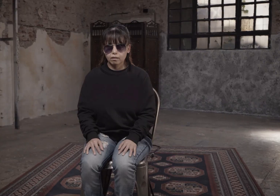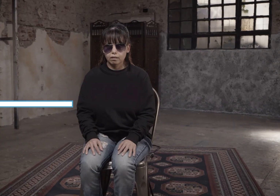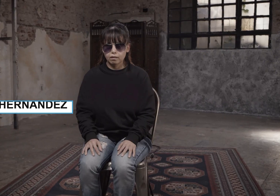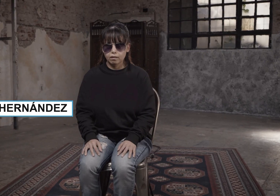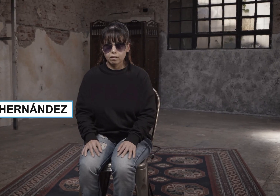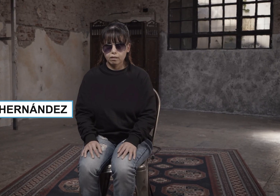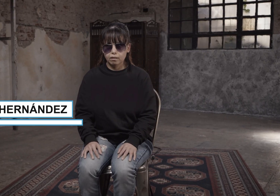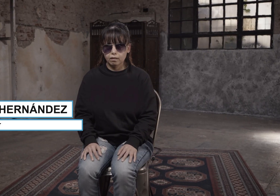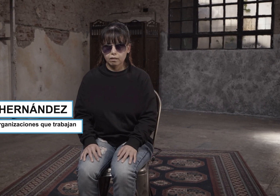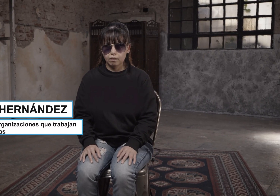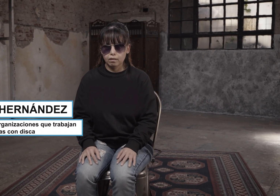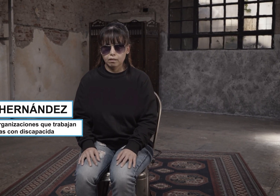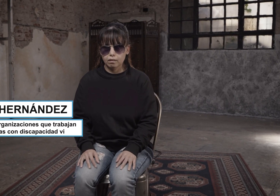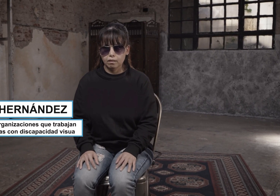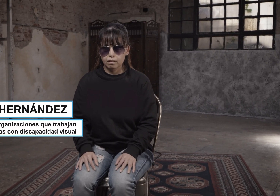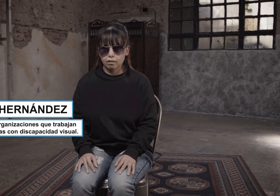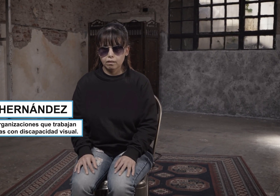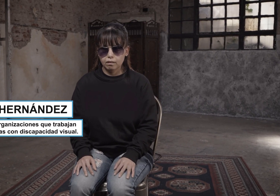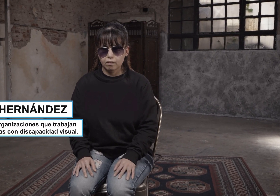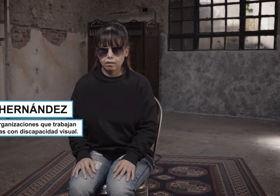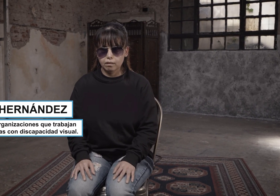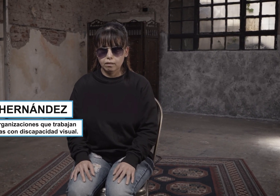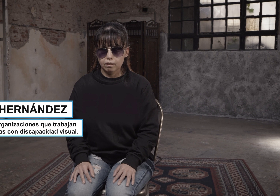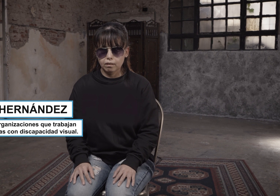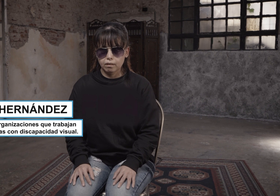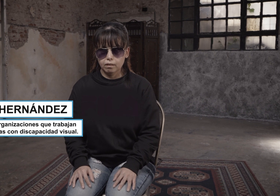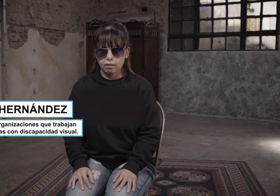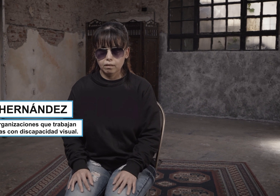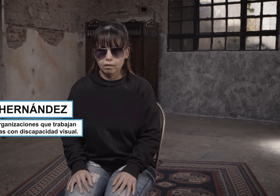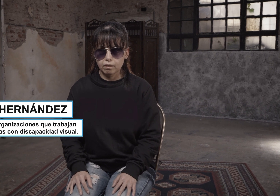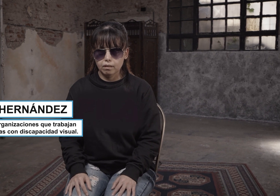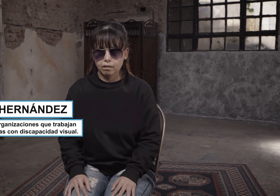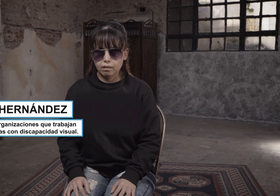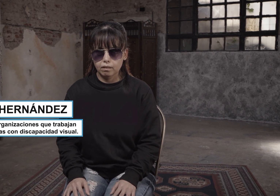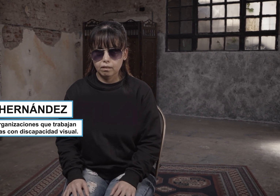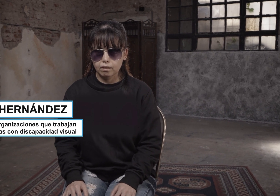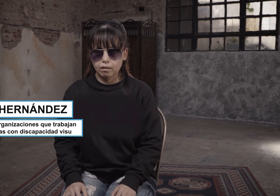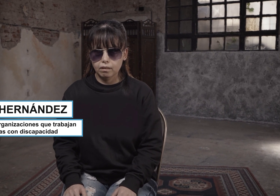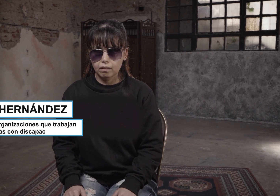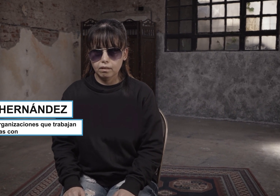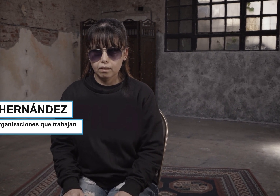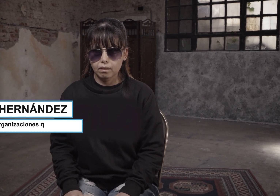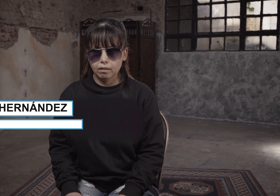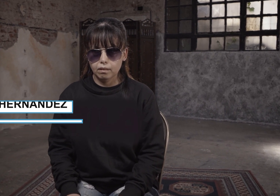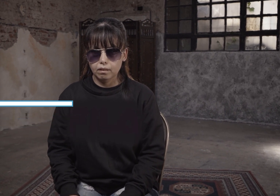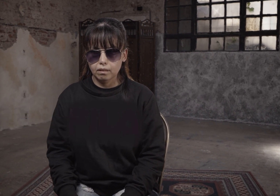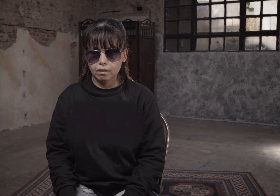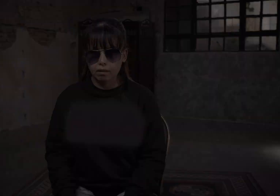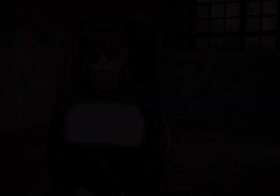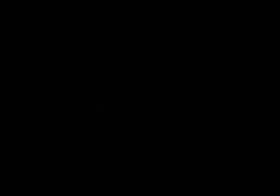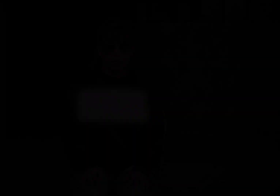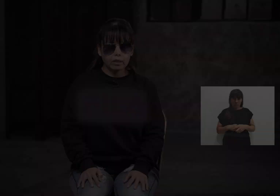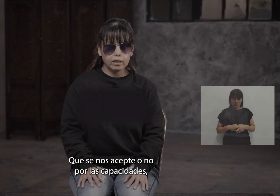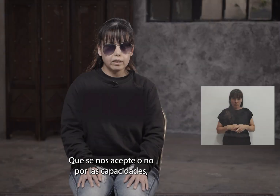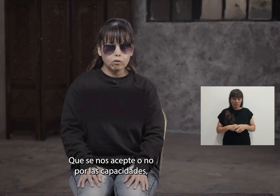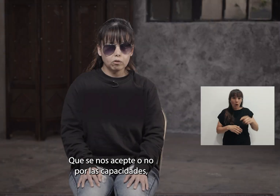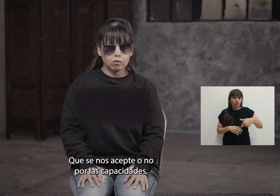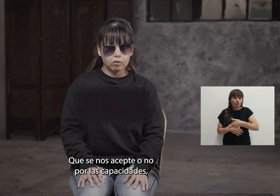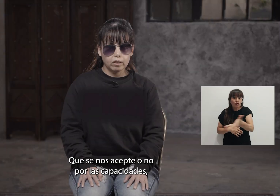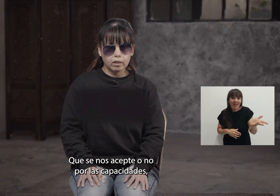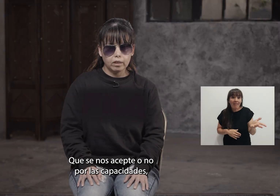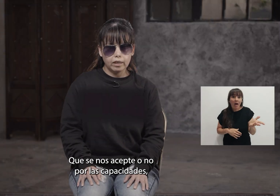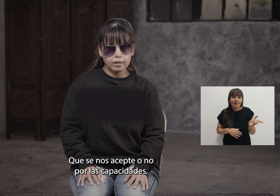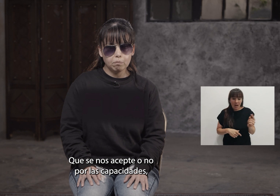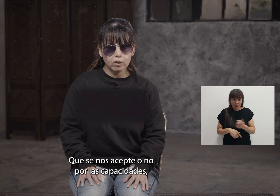vista. Mirta Hernández, mujer de 42 años, acompaña a organizaciones que trabajan junto a personas con discapacidad visual. Que se